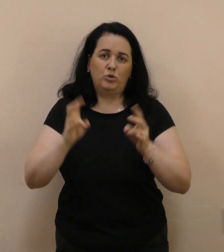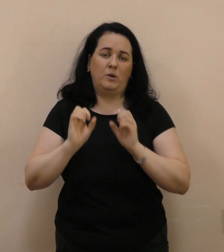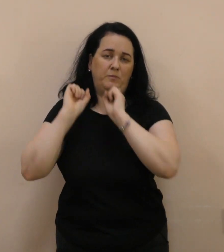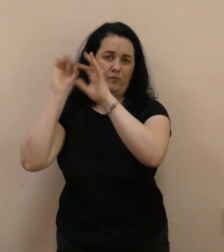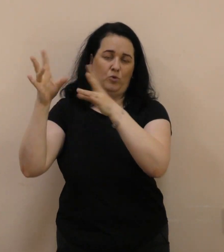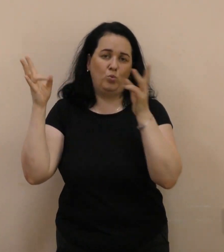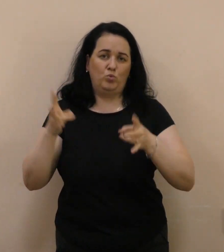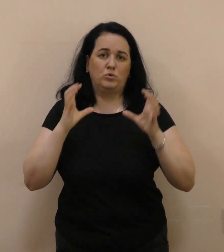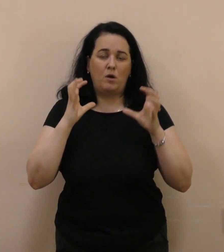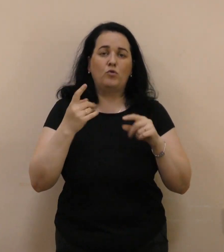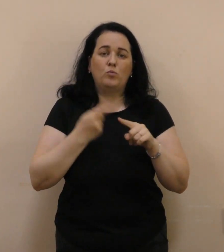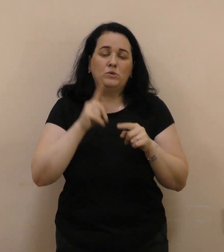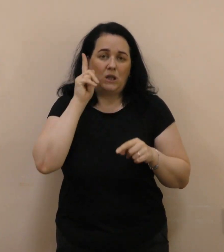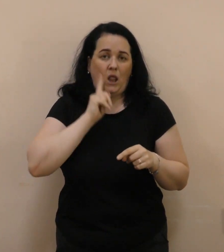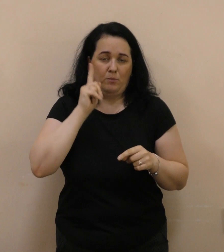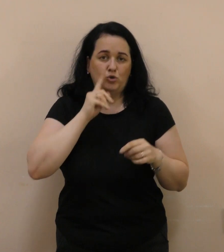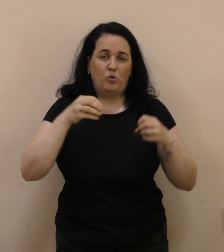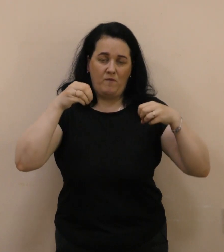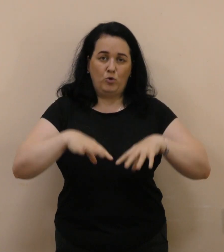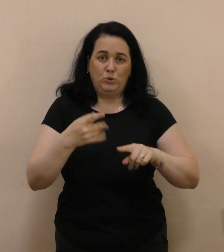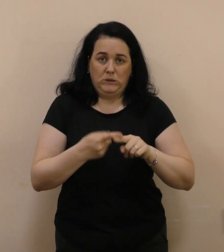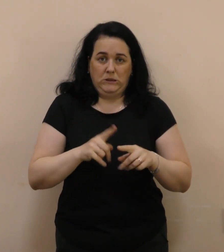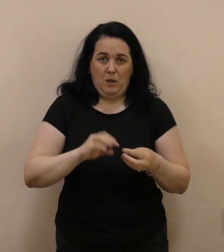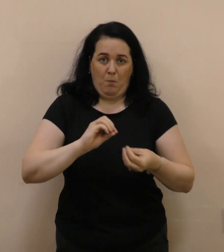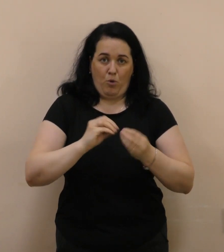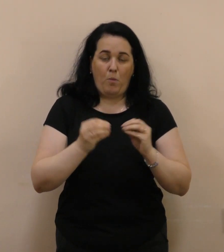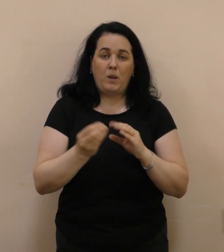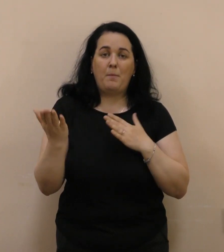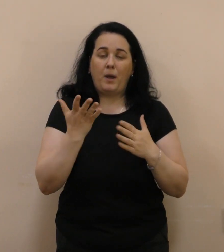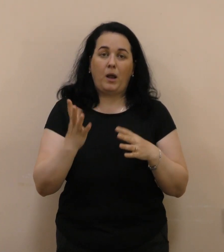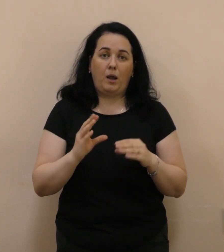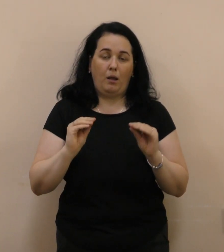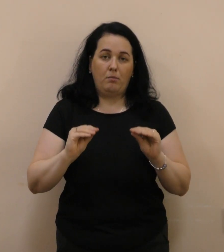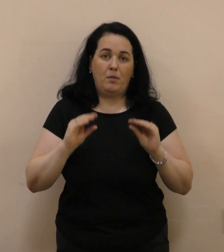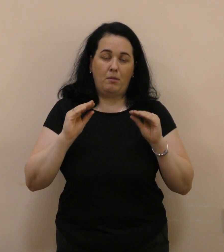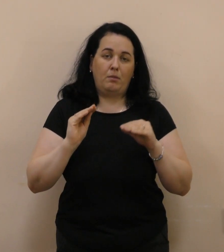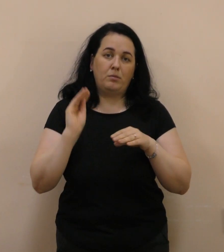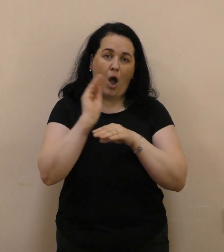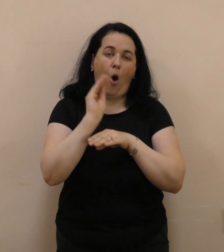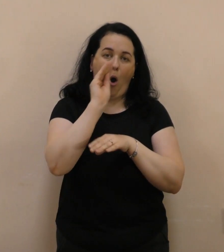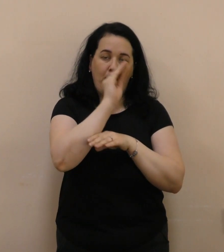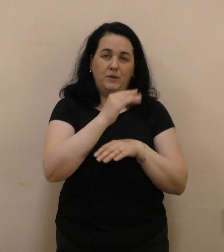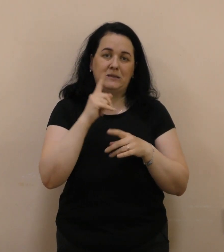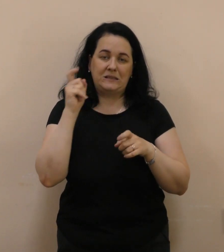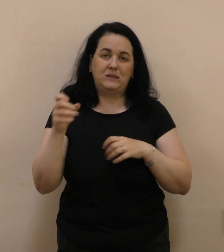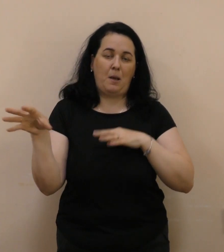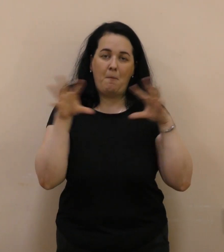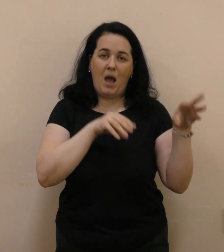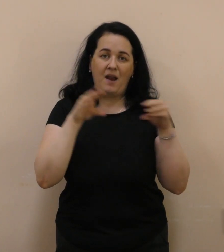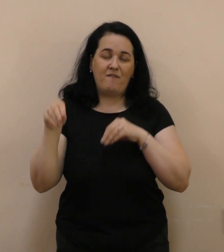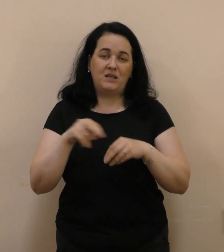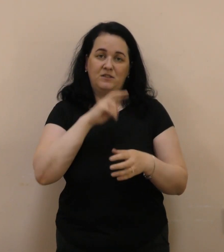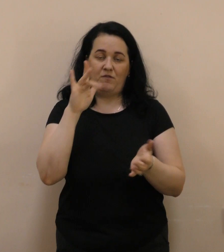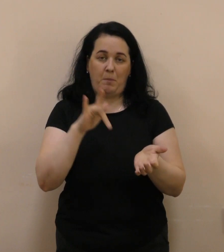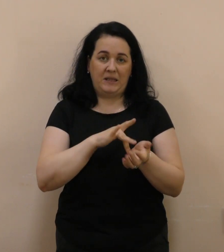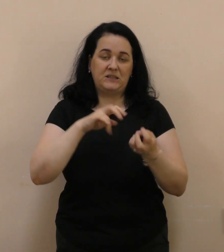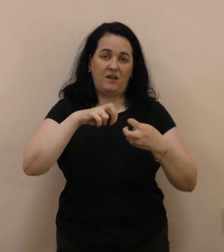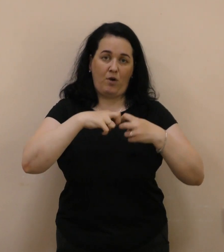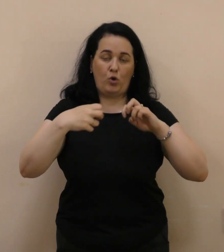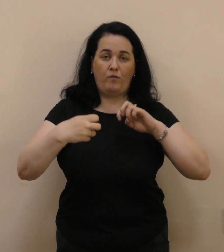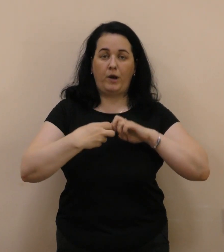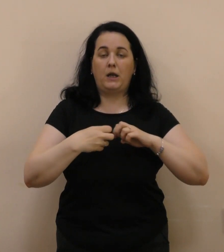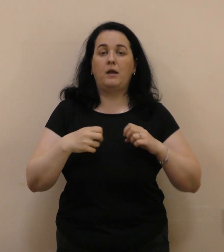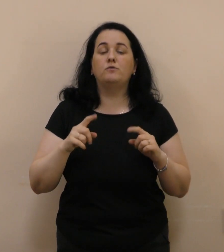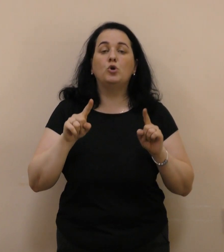такими тимчасовими рішеннями вирішити ті проблеми, які накопичилися з перевезеннями в місті Івано-Франківську.